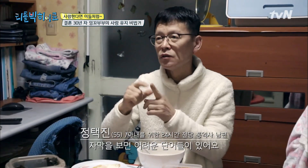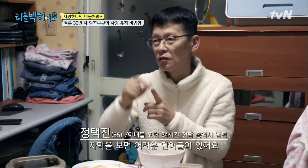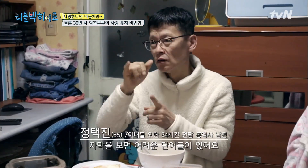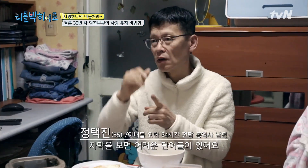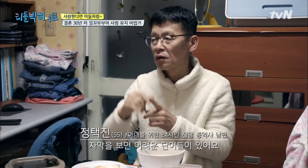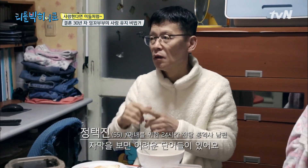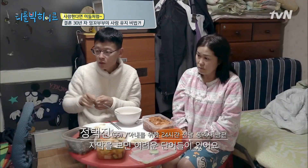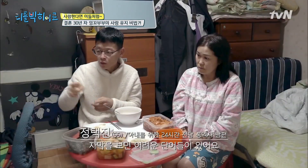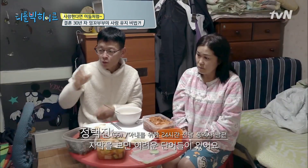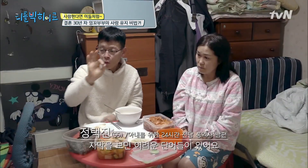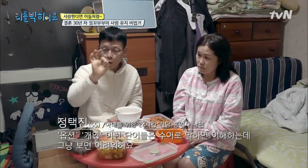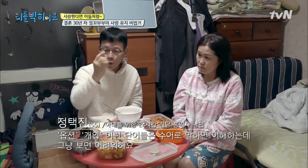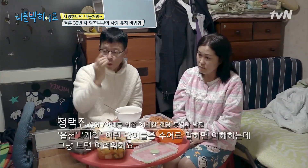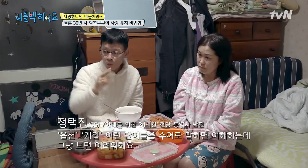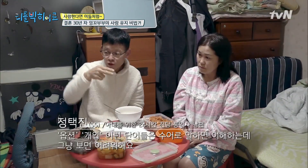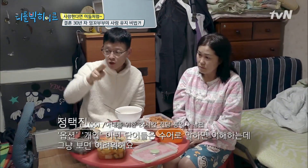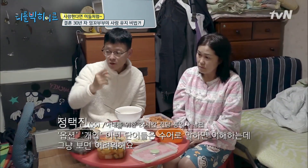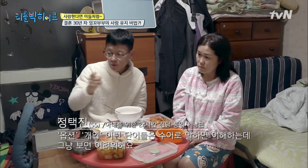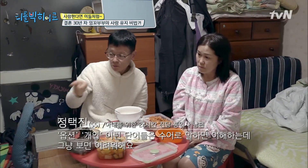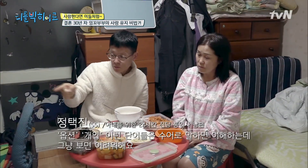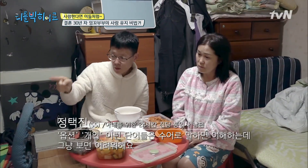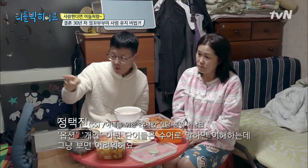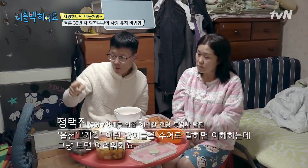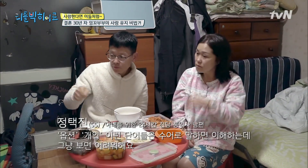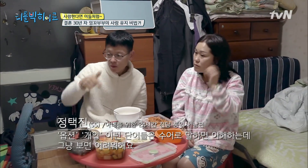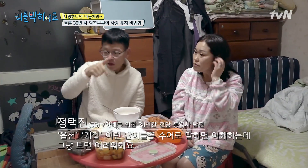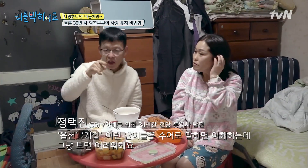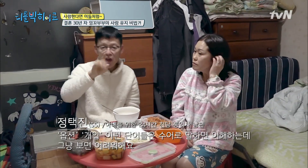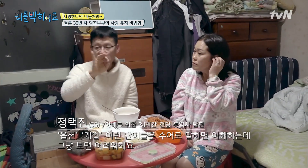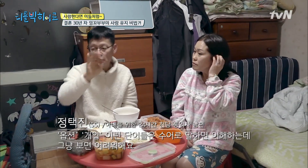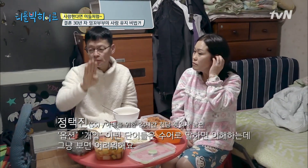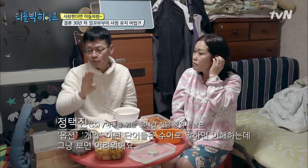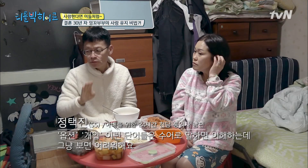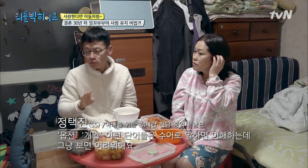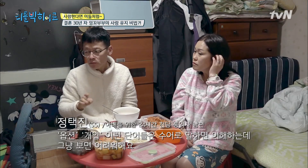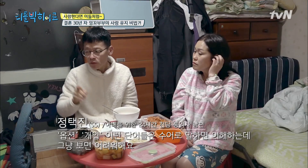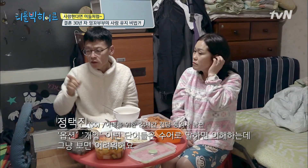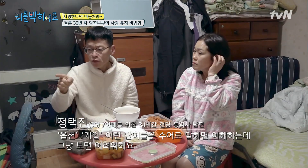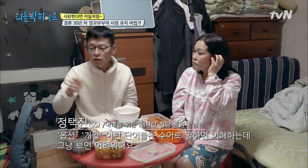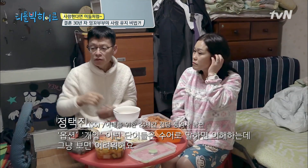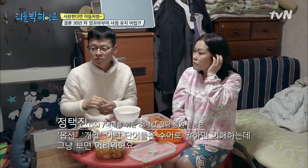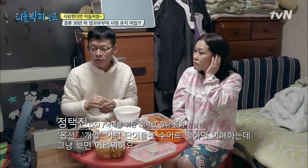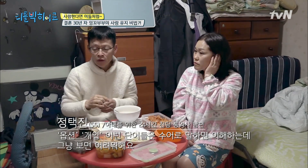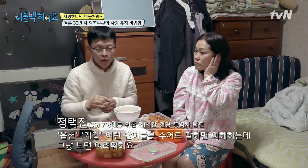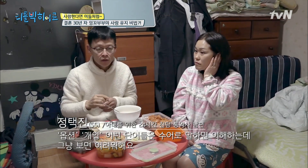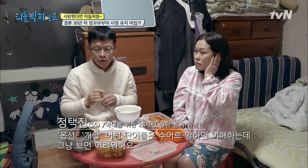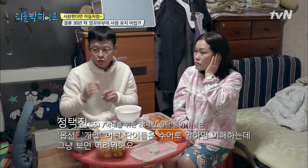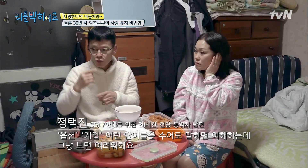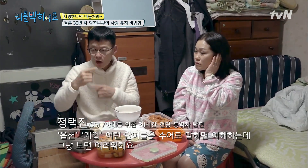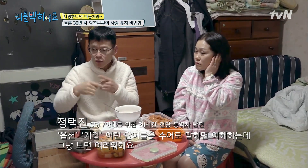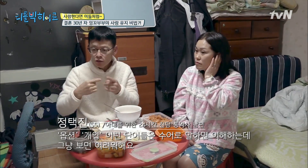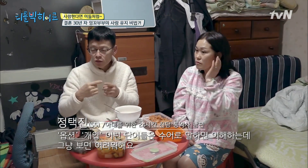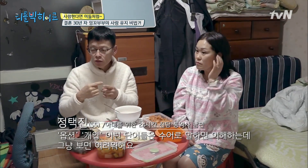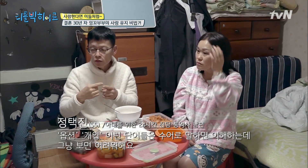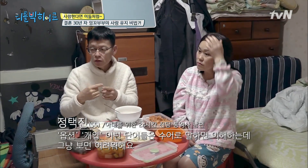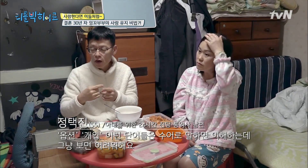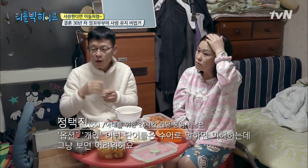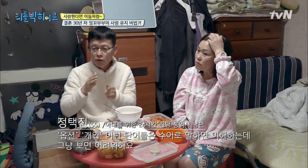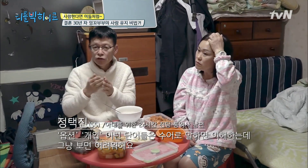단어들이 있어요. 옵션. 개입. 이런 거는 수화로 하면